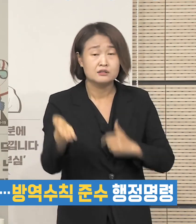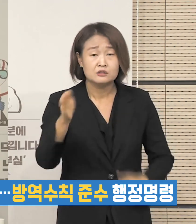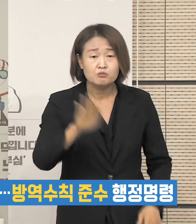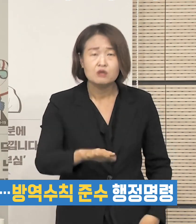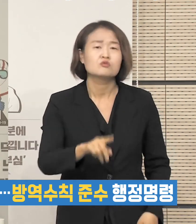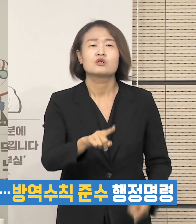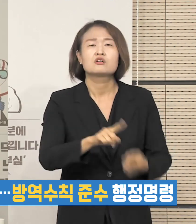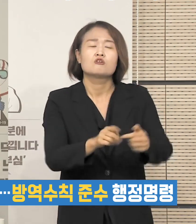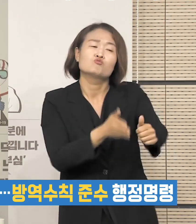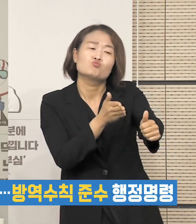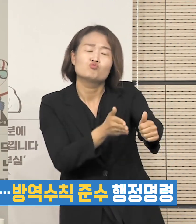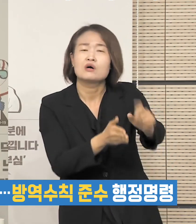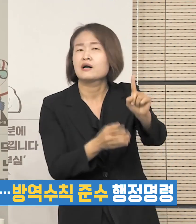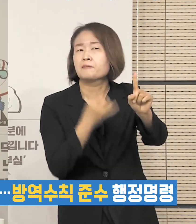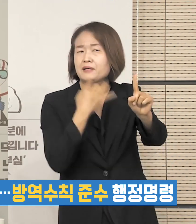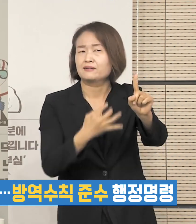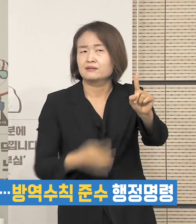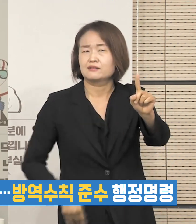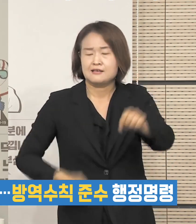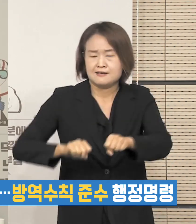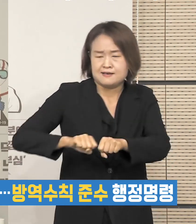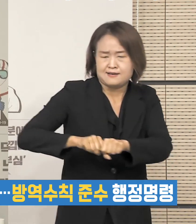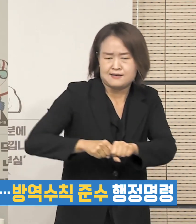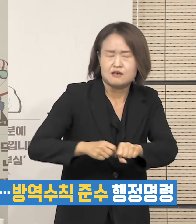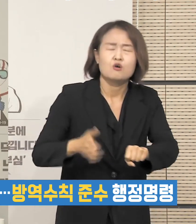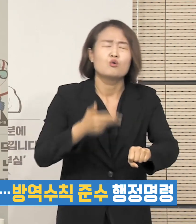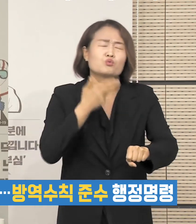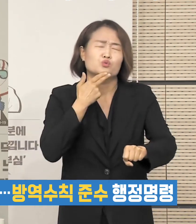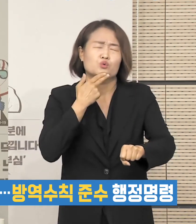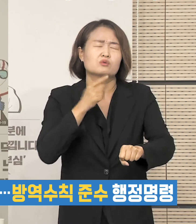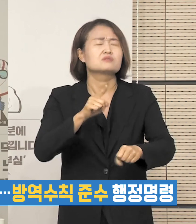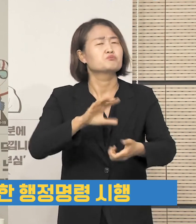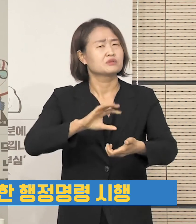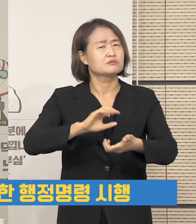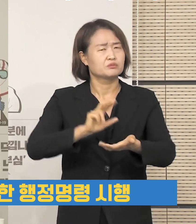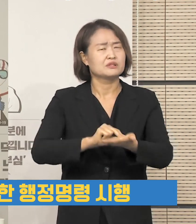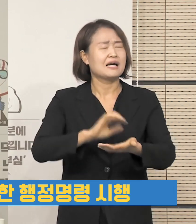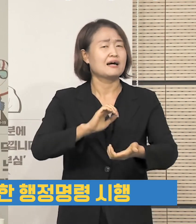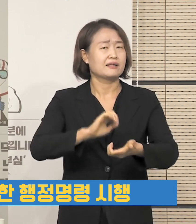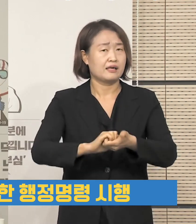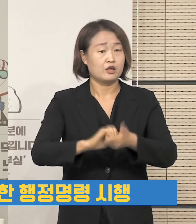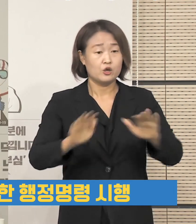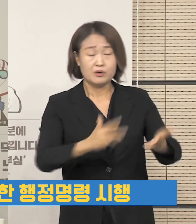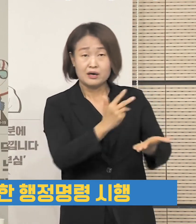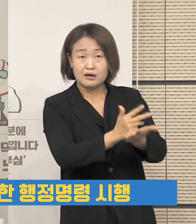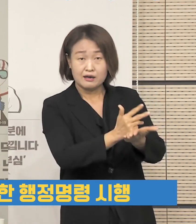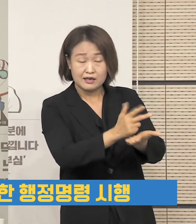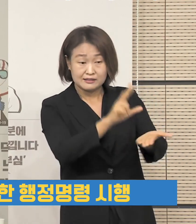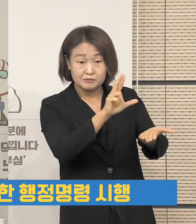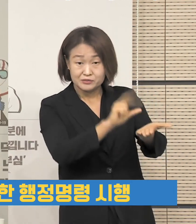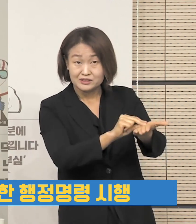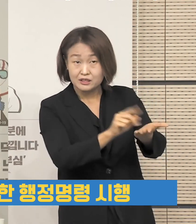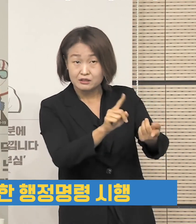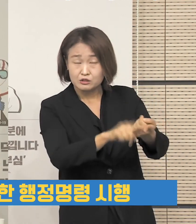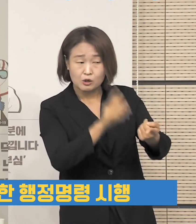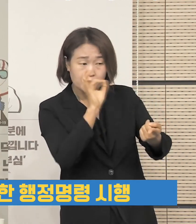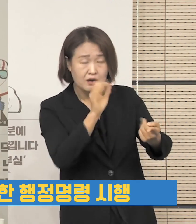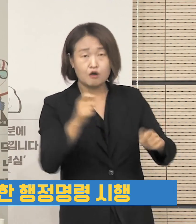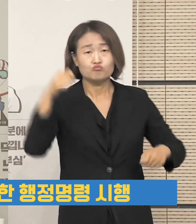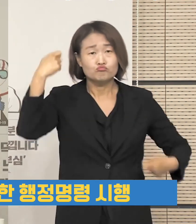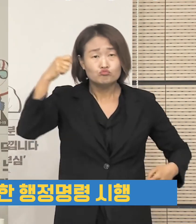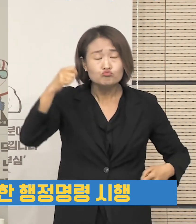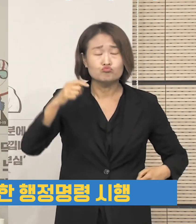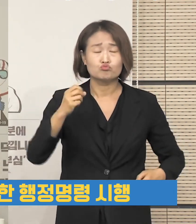권고사항일 뿐 강제력이 없는 한계가 있습니다. 이번 이태원 사례에서 나타나듯이 클럽 등